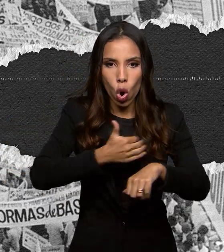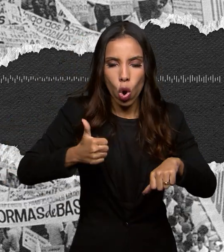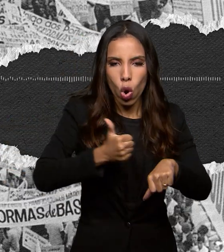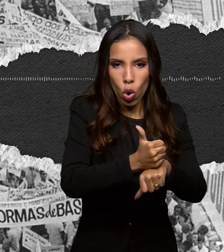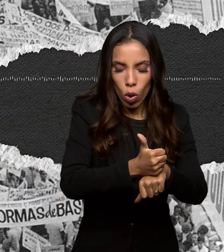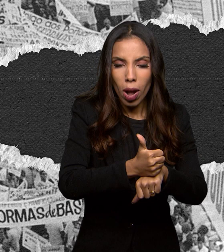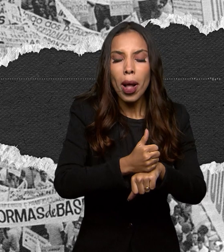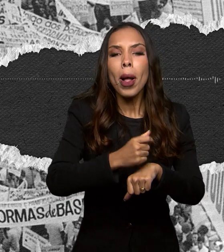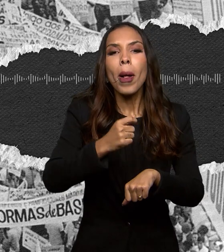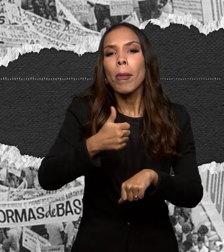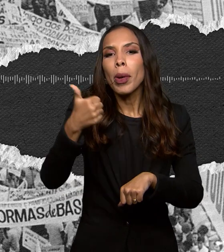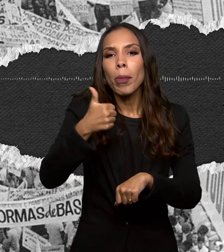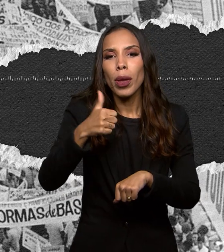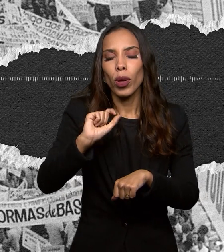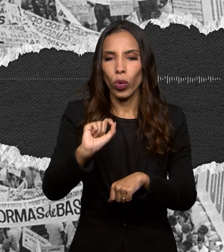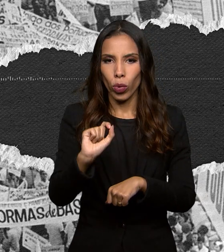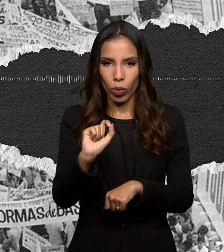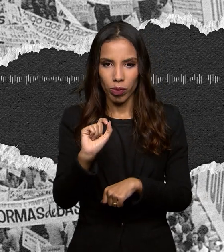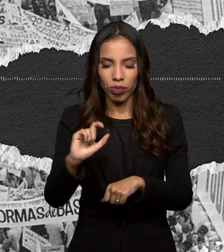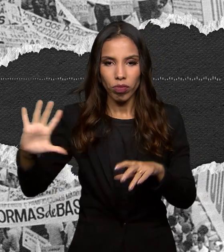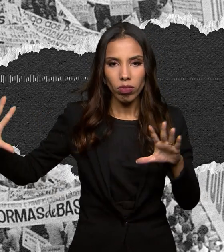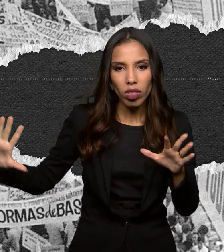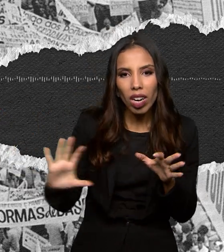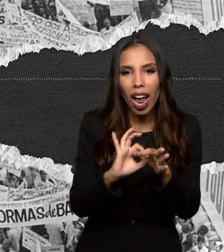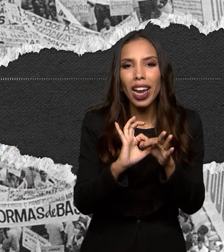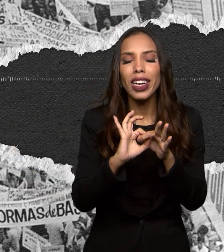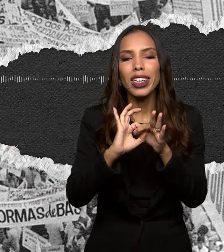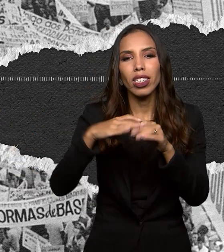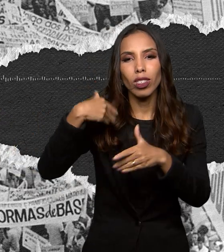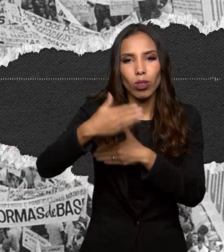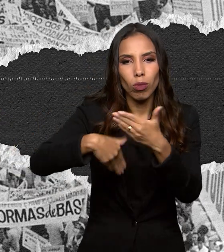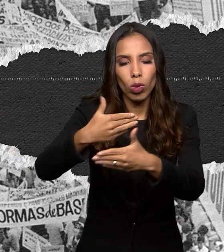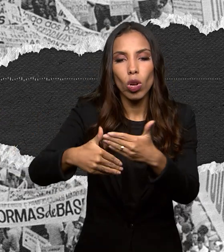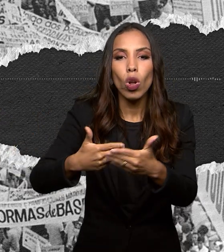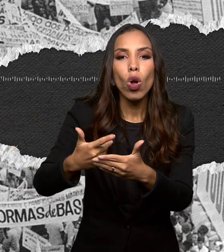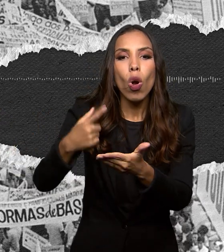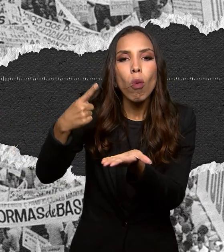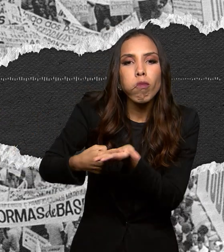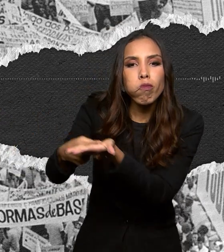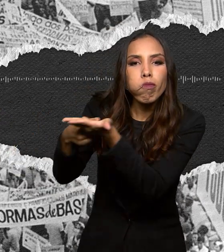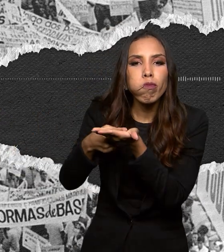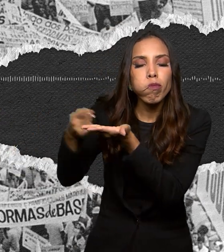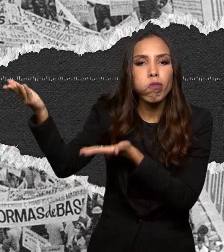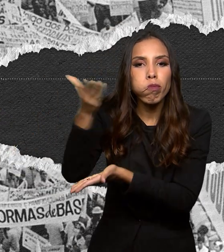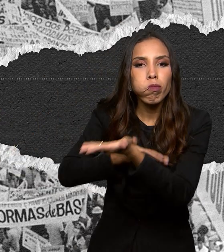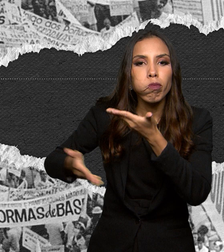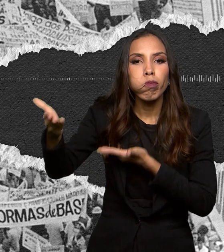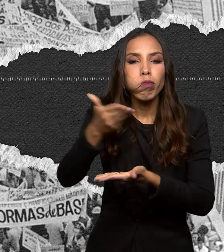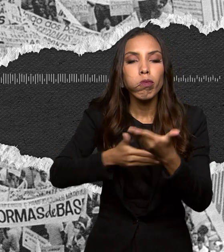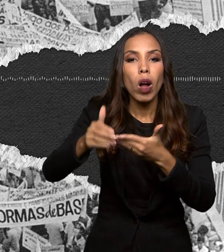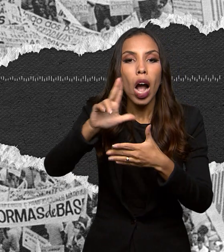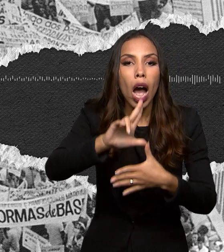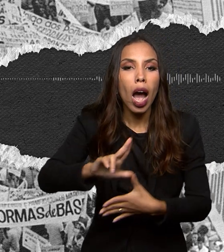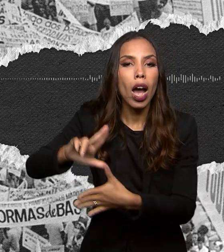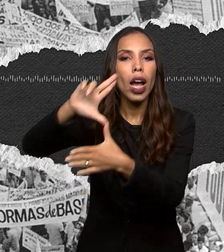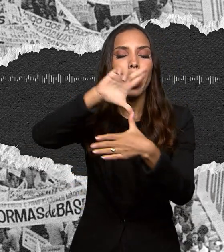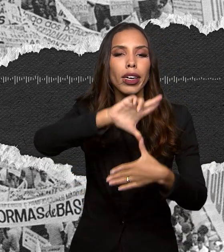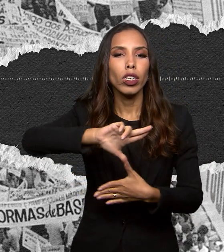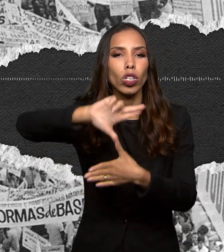diplomacia o caso da Aliança para o Progresso um acordo de cooperação feito em toda América Latina com uma agenda que até lembrava as